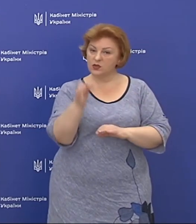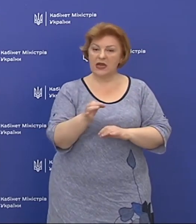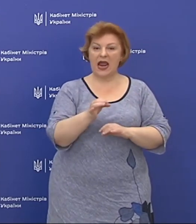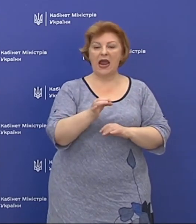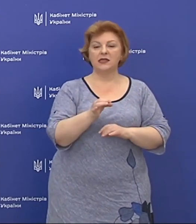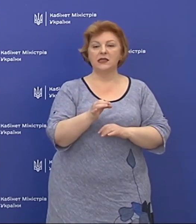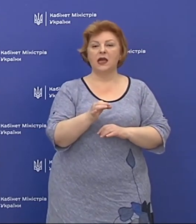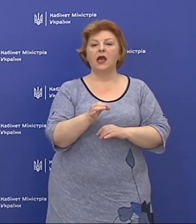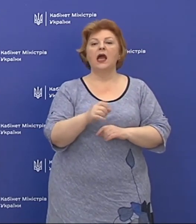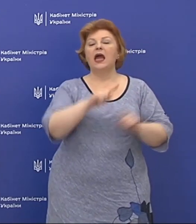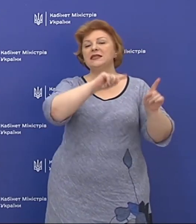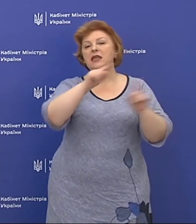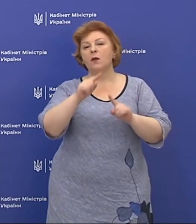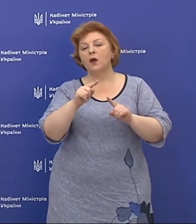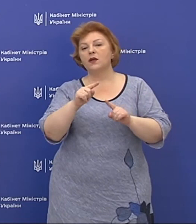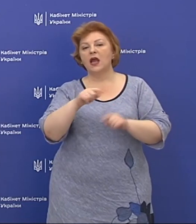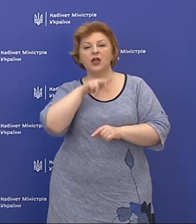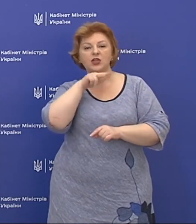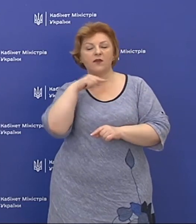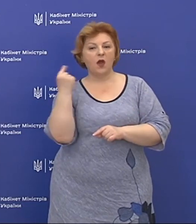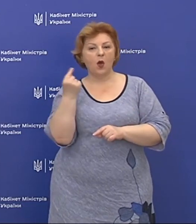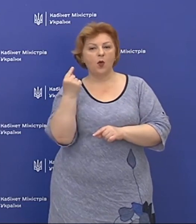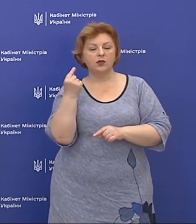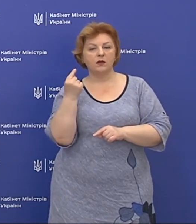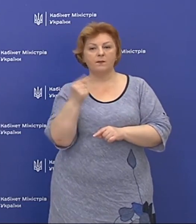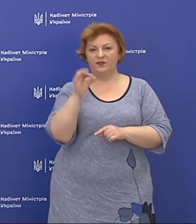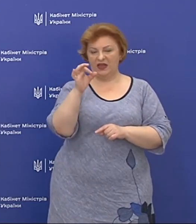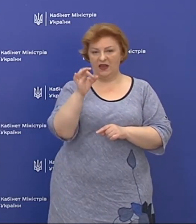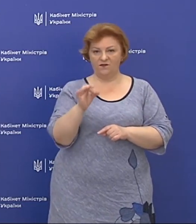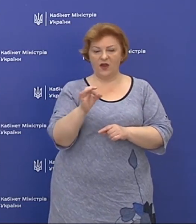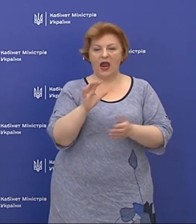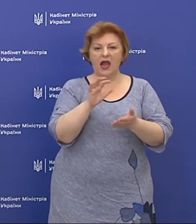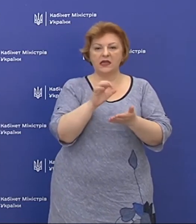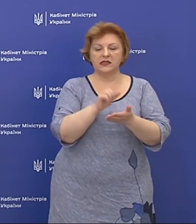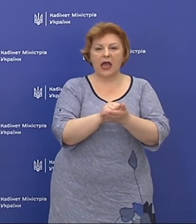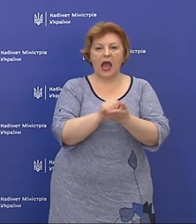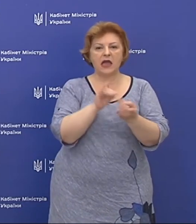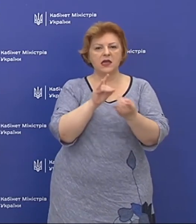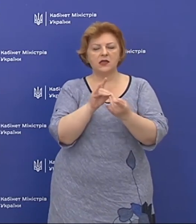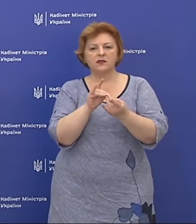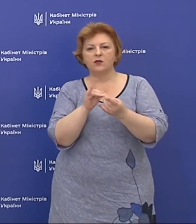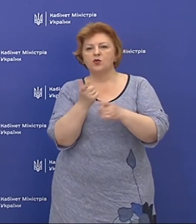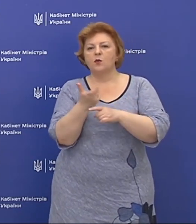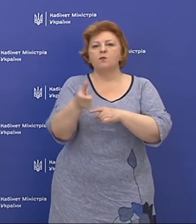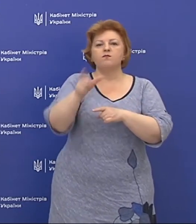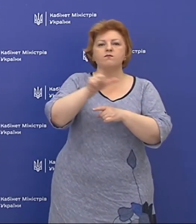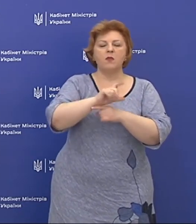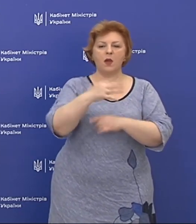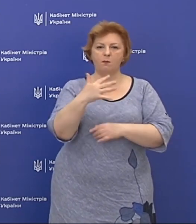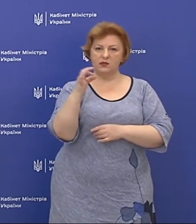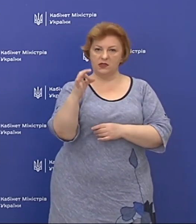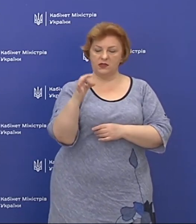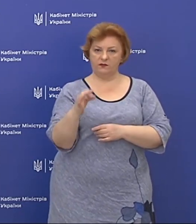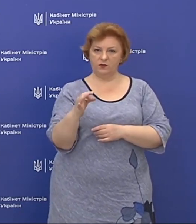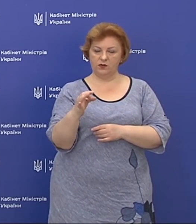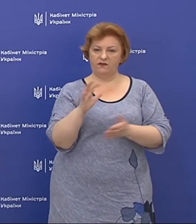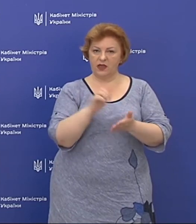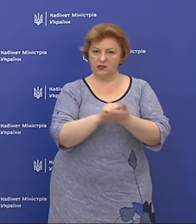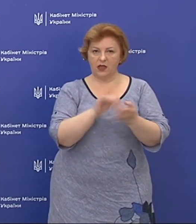Закарпатській, в Чернівецькій області відсоток зайнятих ліжок вже перейшов за 50%.